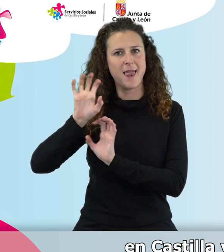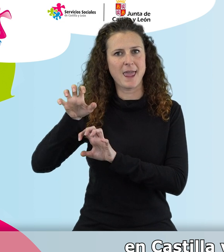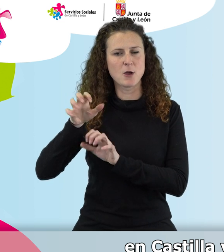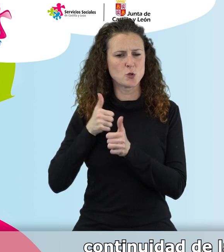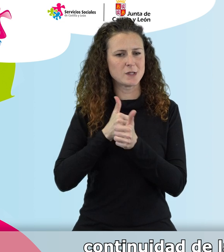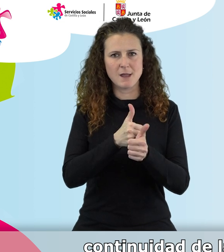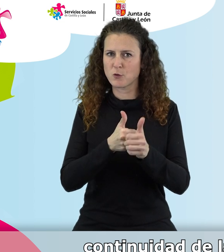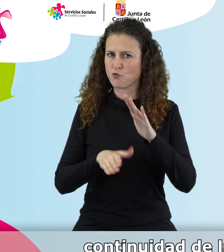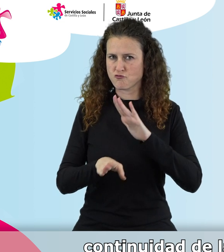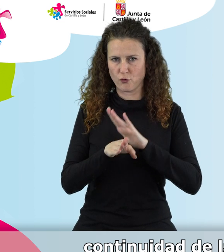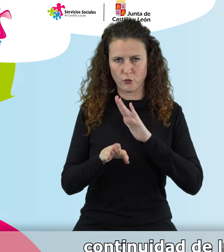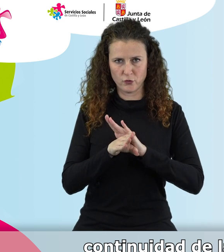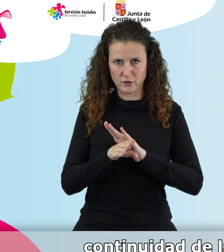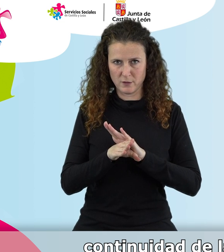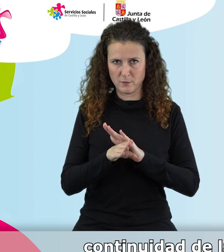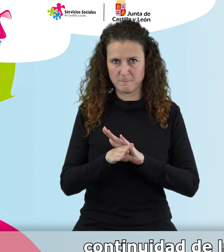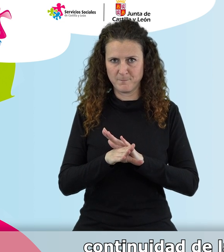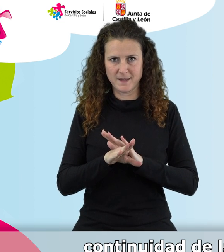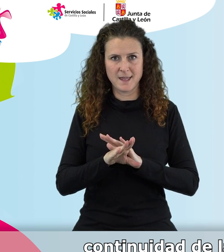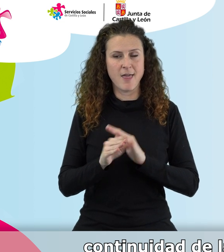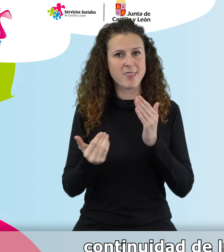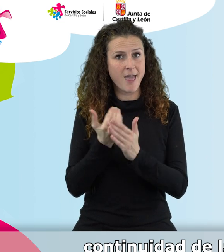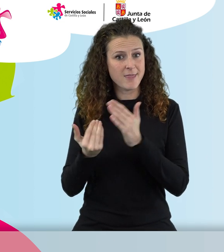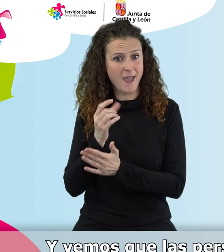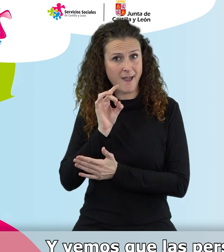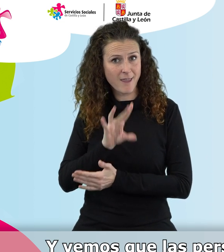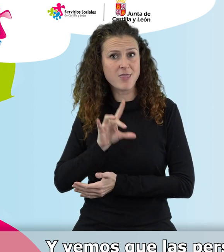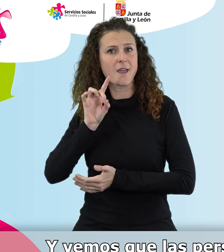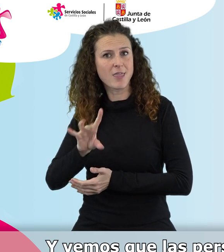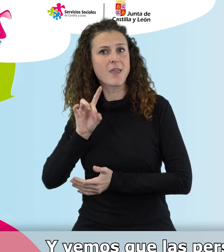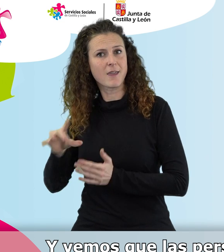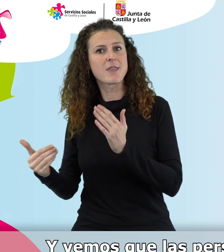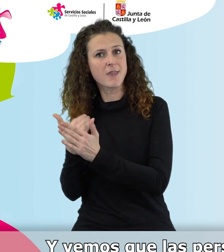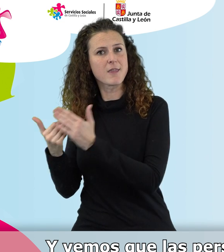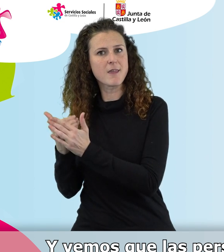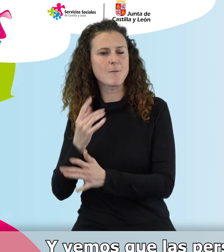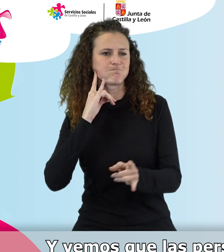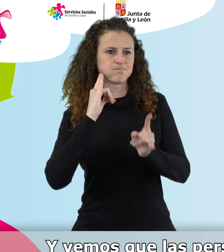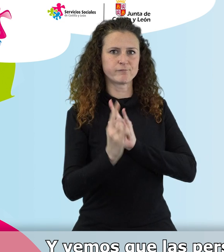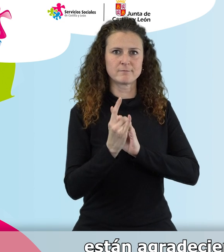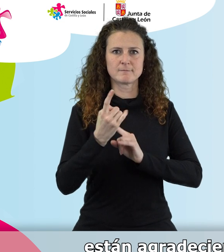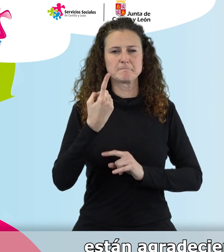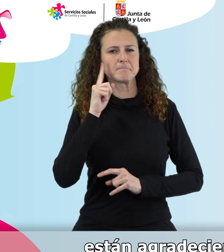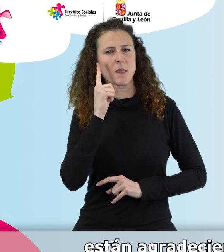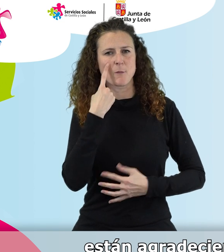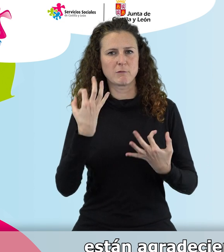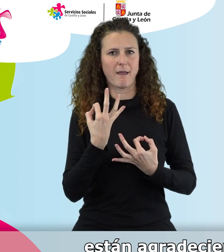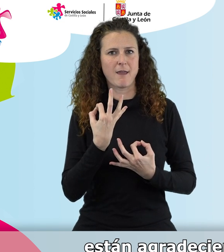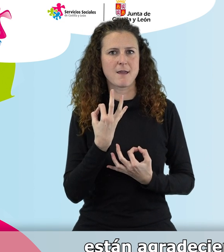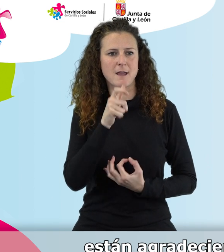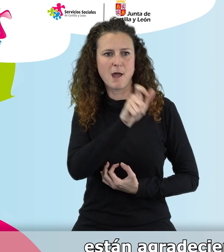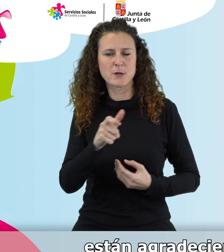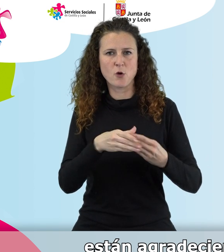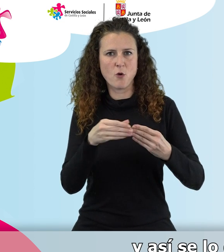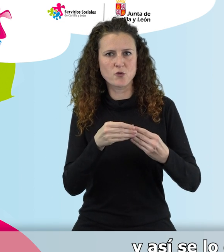continuo, continuidad de la atención con llamadas cada 15 días. Y vemos que las personas usuarias, en muchos casos, están agradeciendo